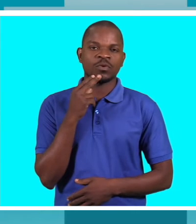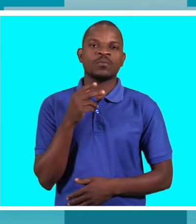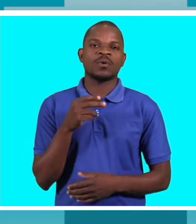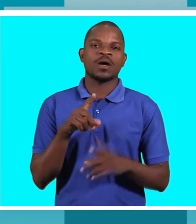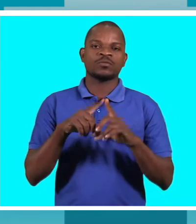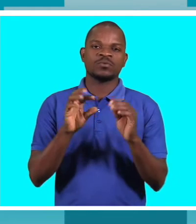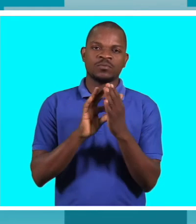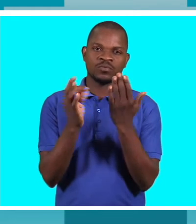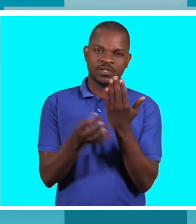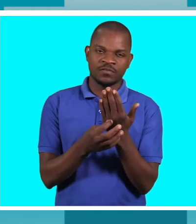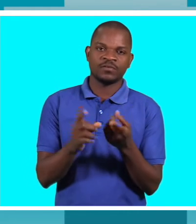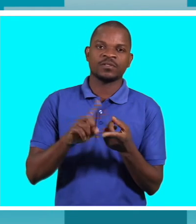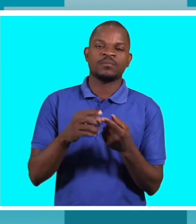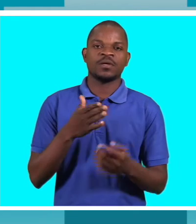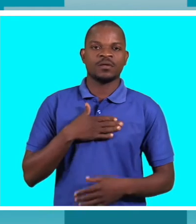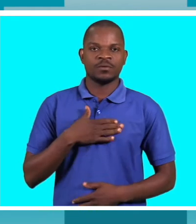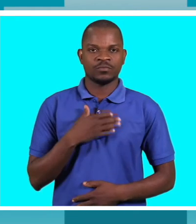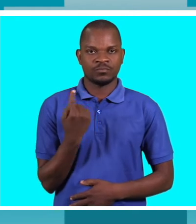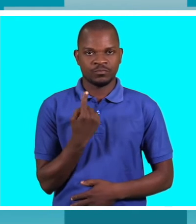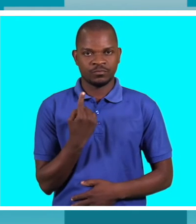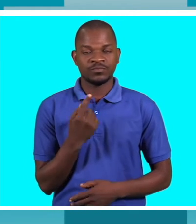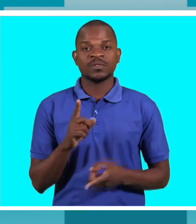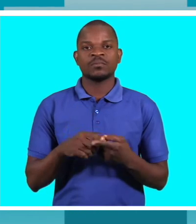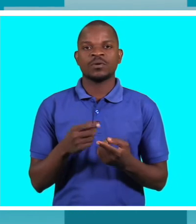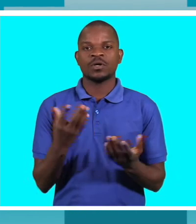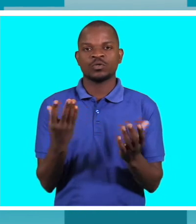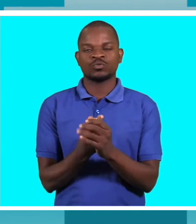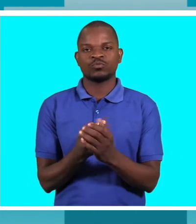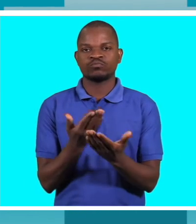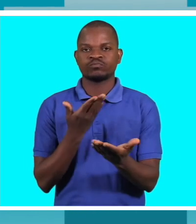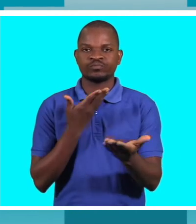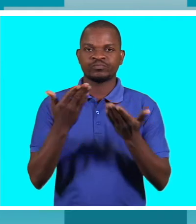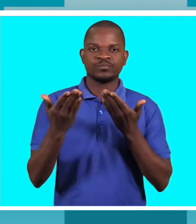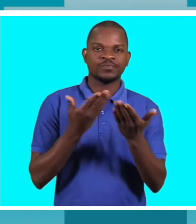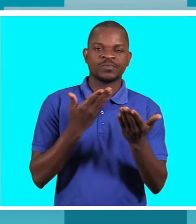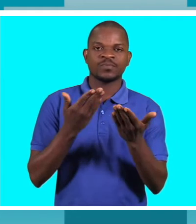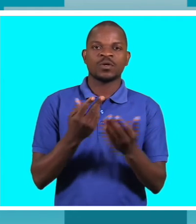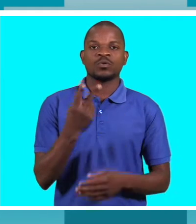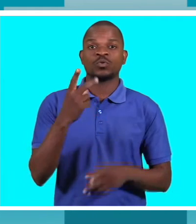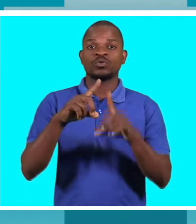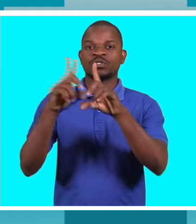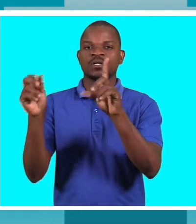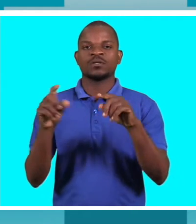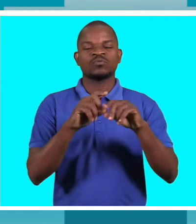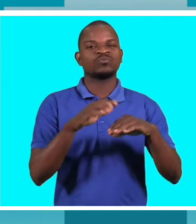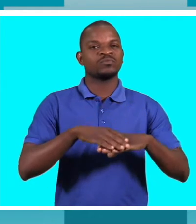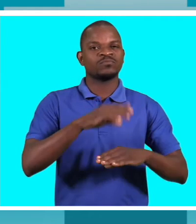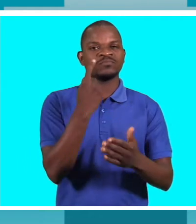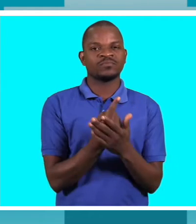e a minha em particular, para juntos discutirmos esses dois temas que julgo ser importantes. Primeiro, falarmos